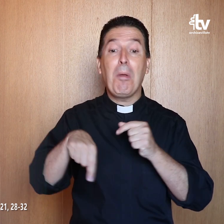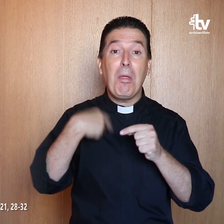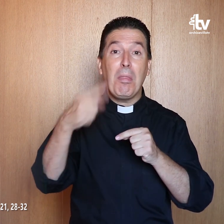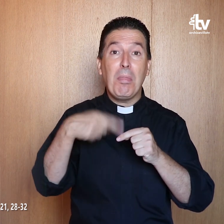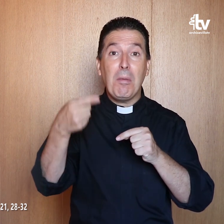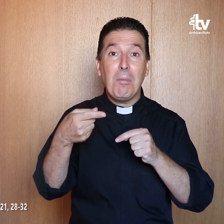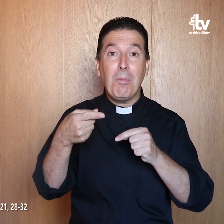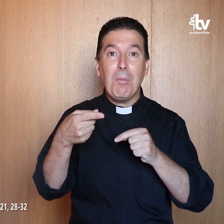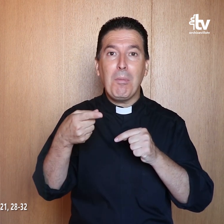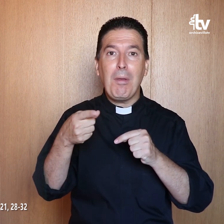Pero no fue.